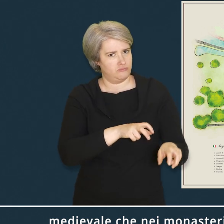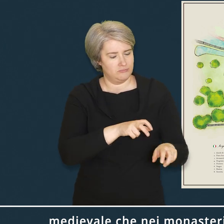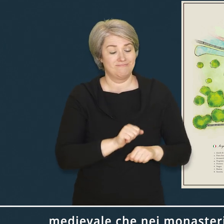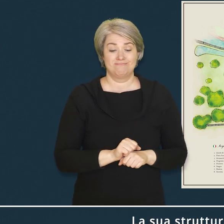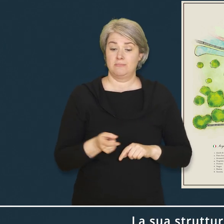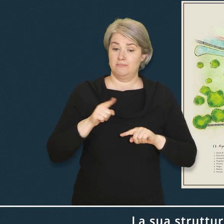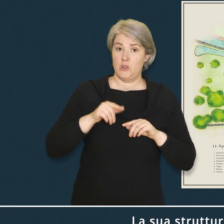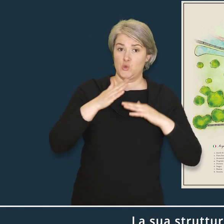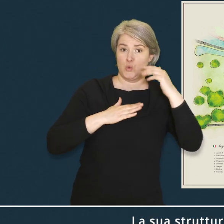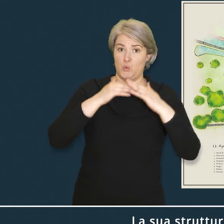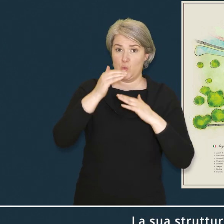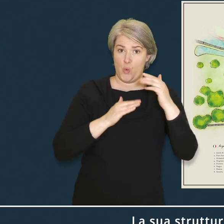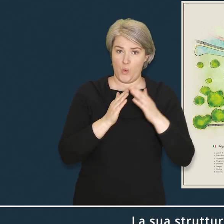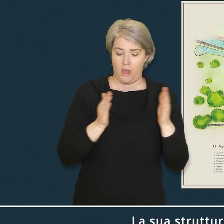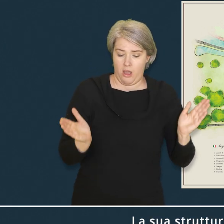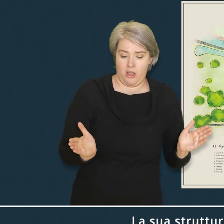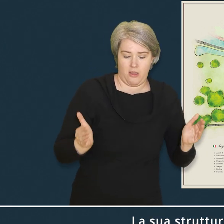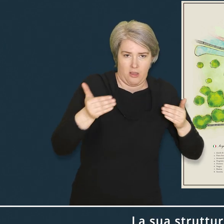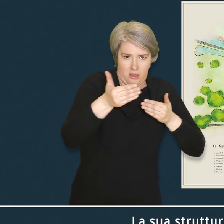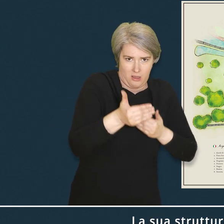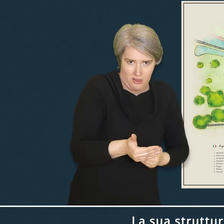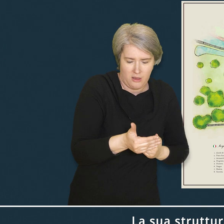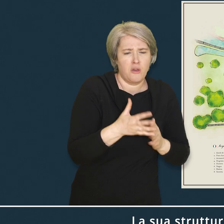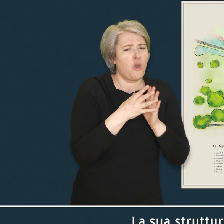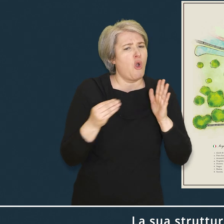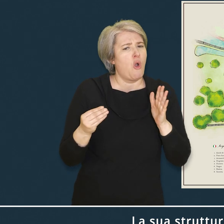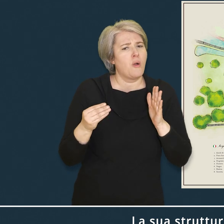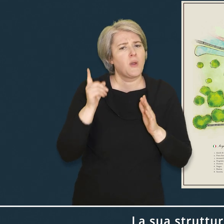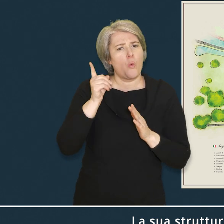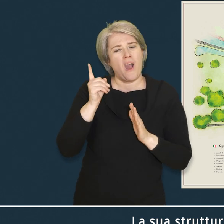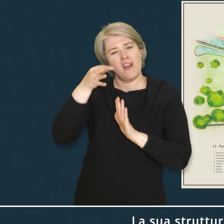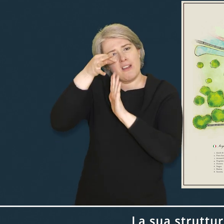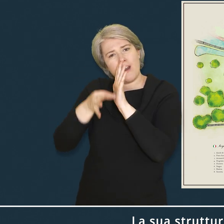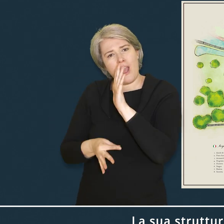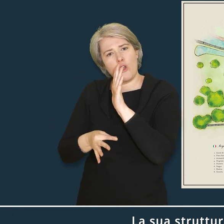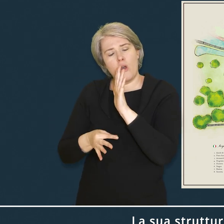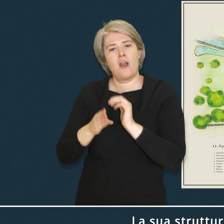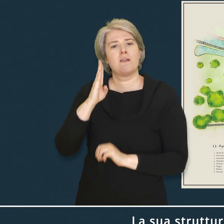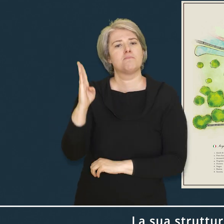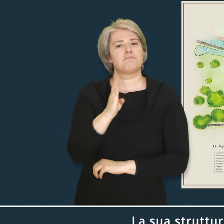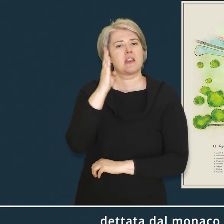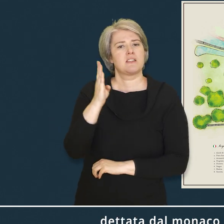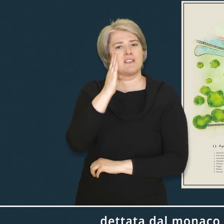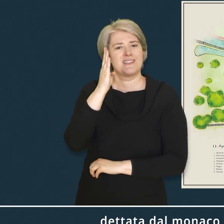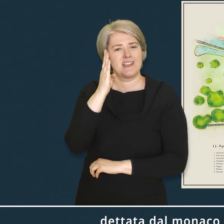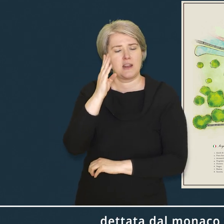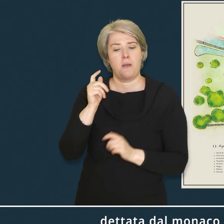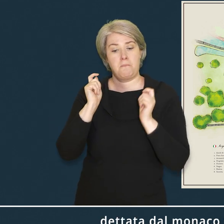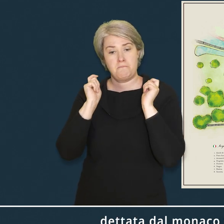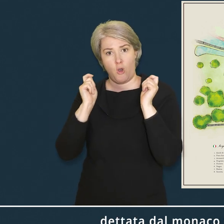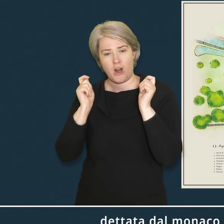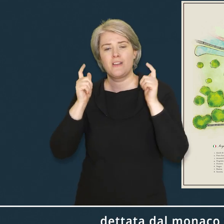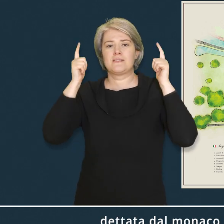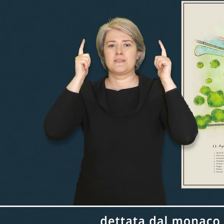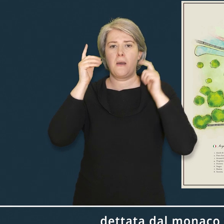La sua struttura chiusa riprendeva le indicazioni della regola benedettina dettata dal